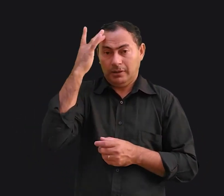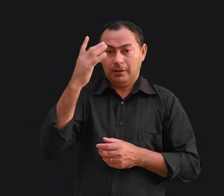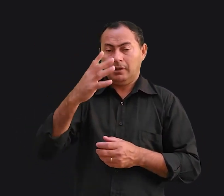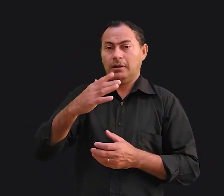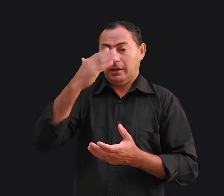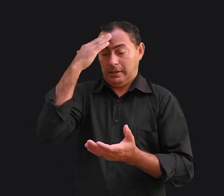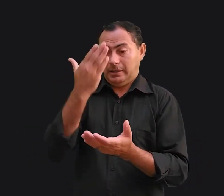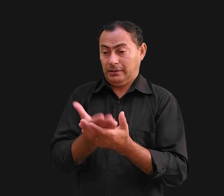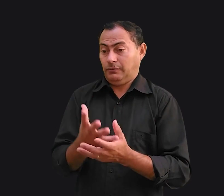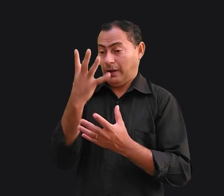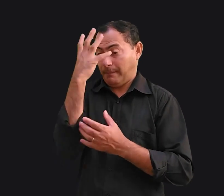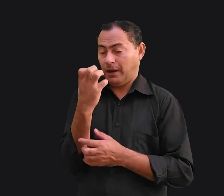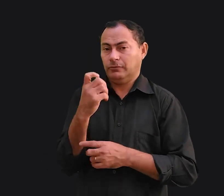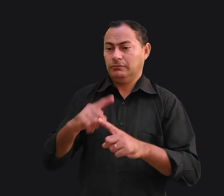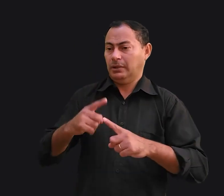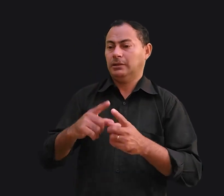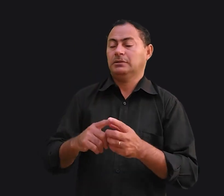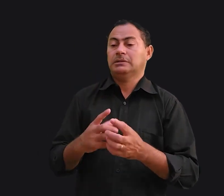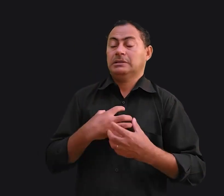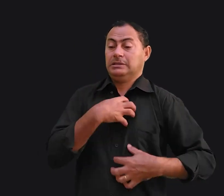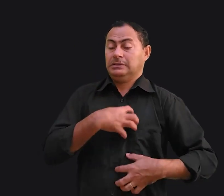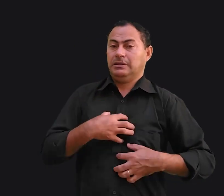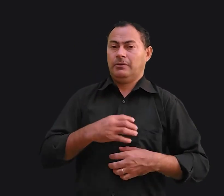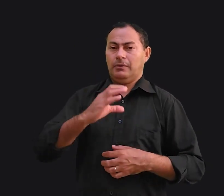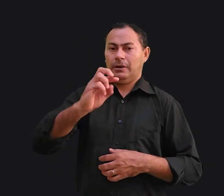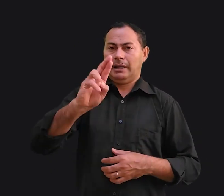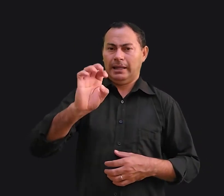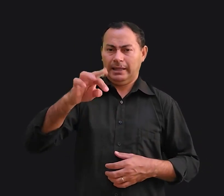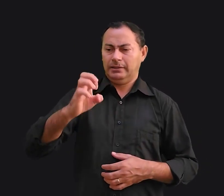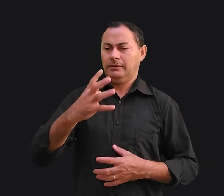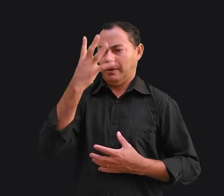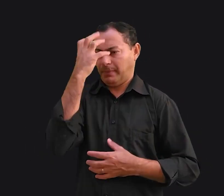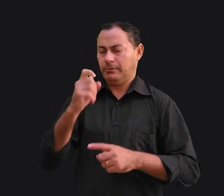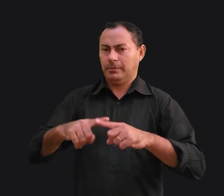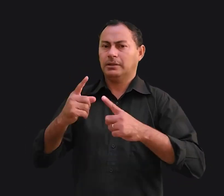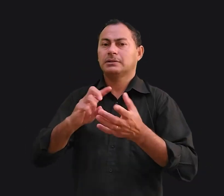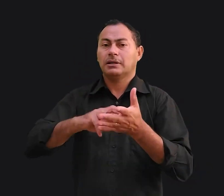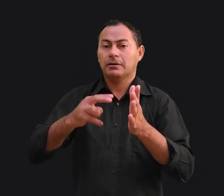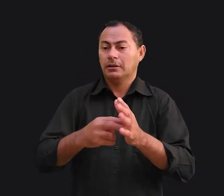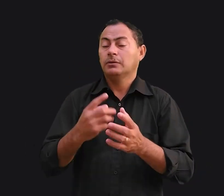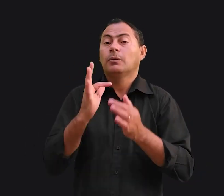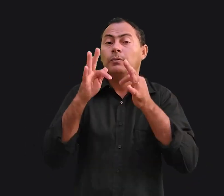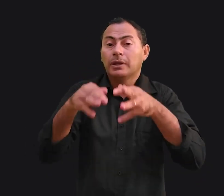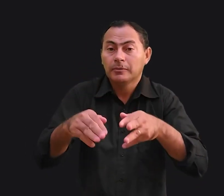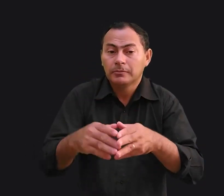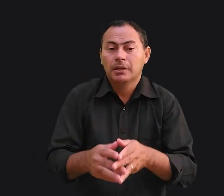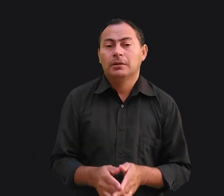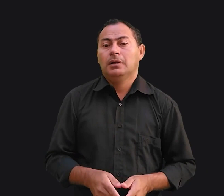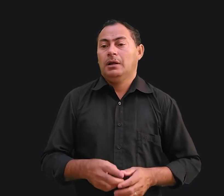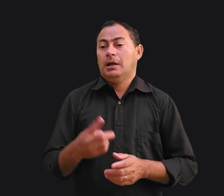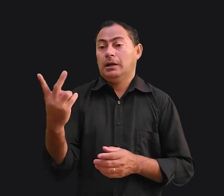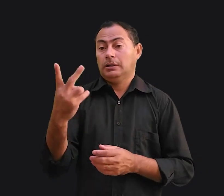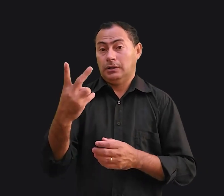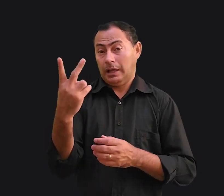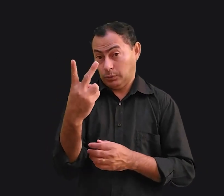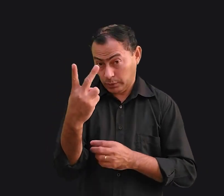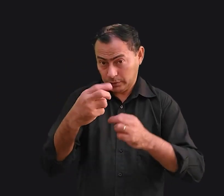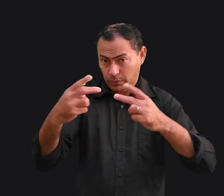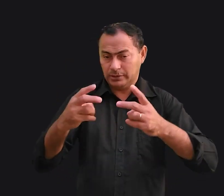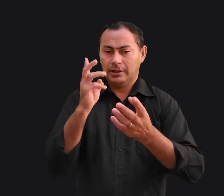crente fica magoado. Mas quando se magoa, fica bravo. Quer dizer, no final, são as duas coisas. São as duas